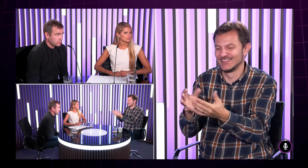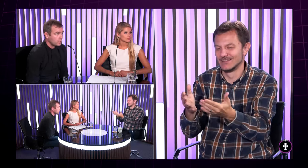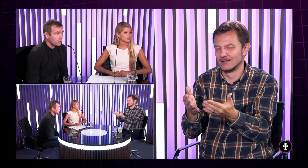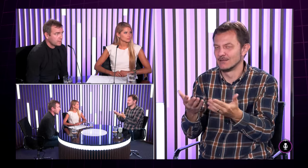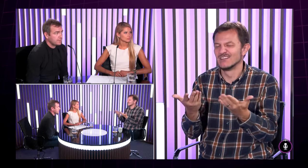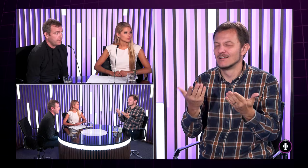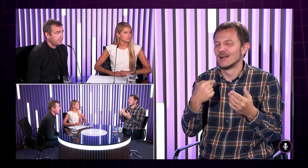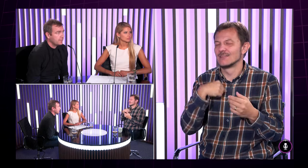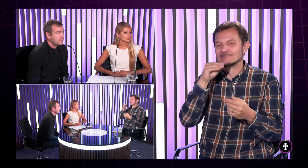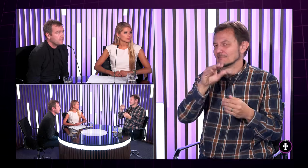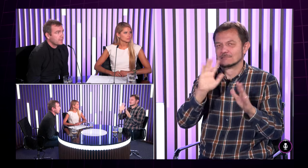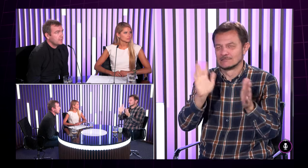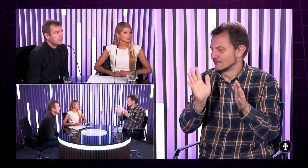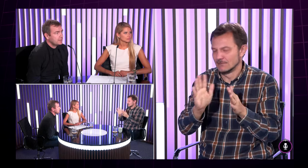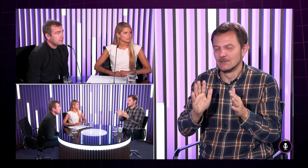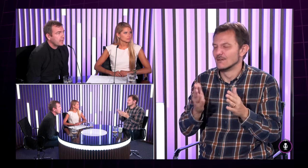jednotlivých posunkoch